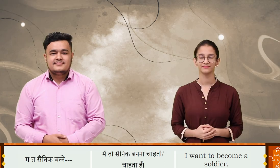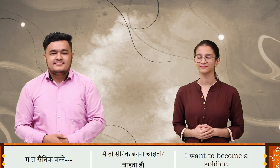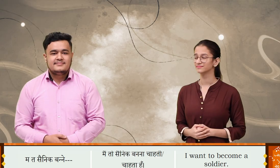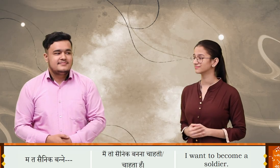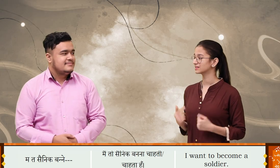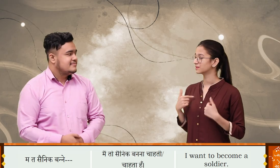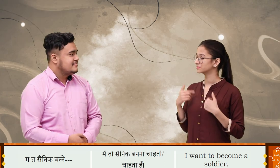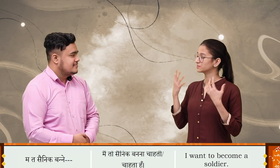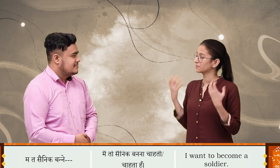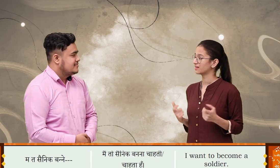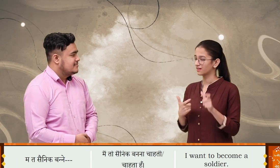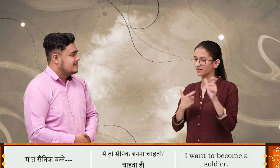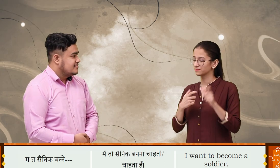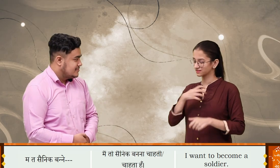मता सैनिक बनने